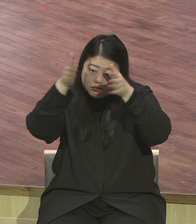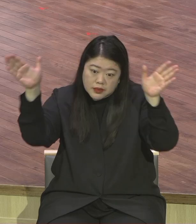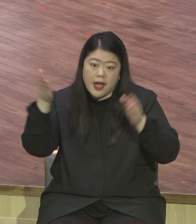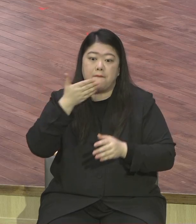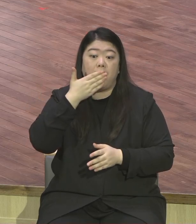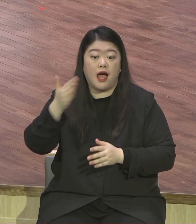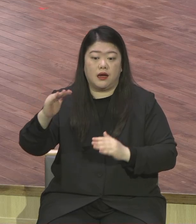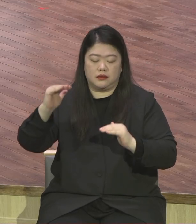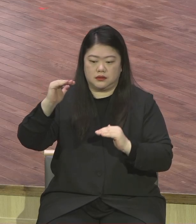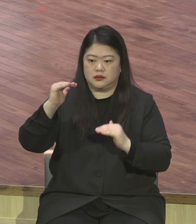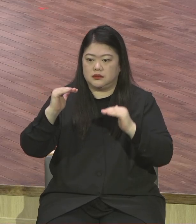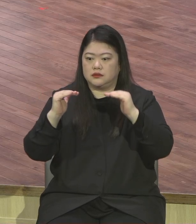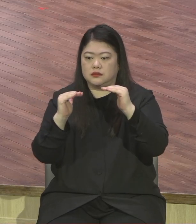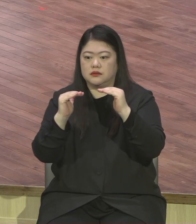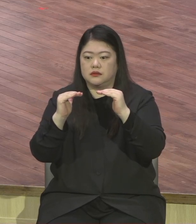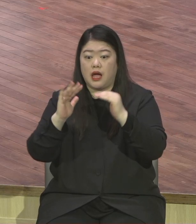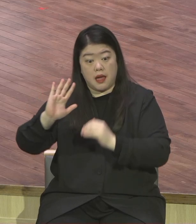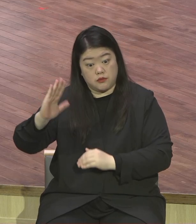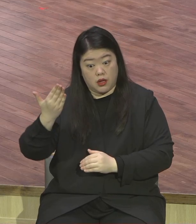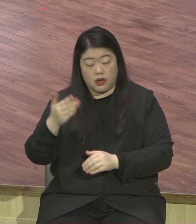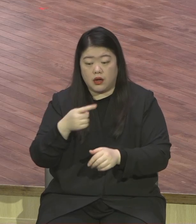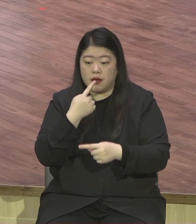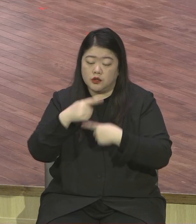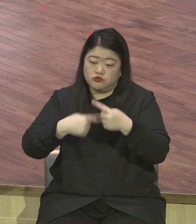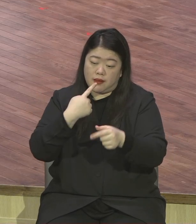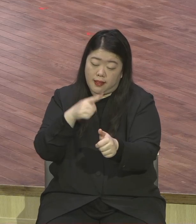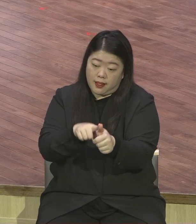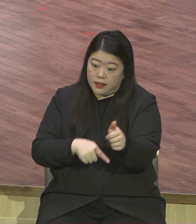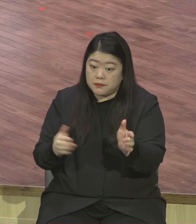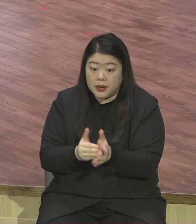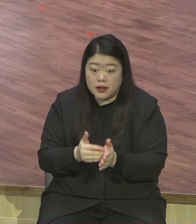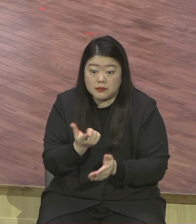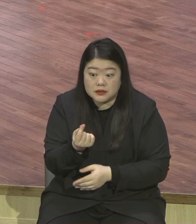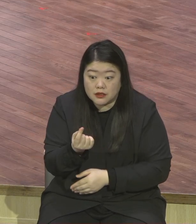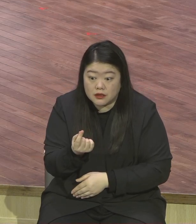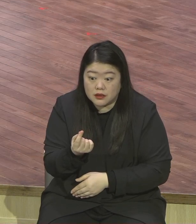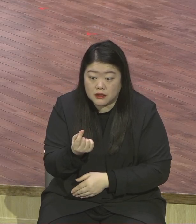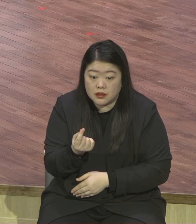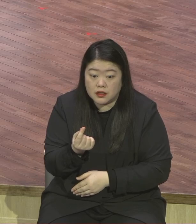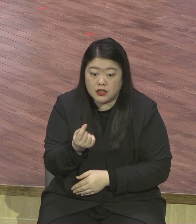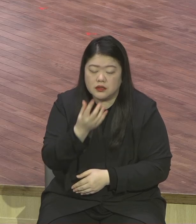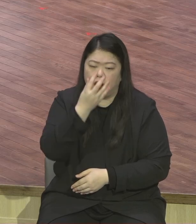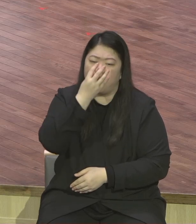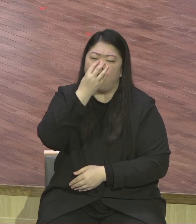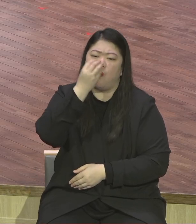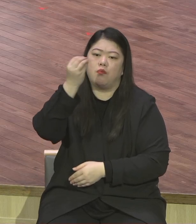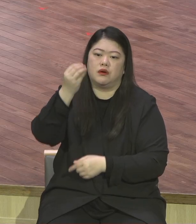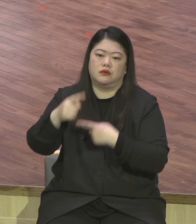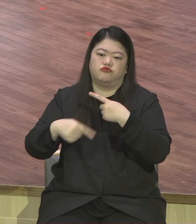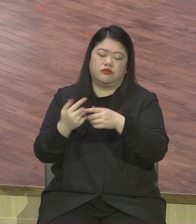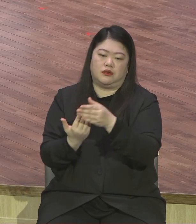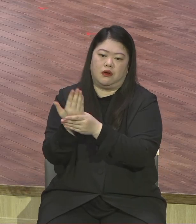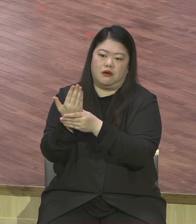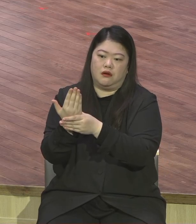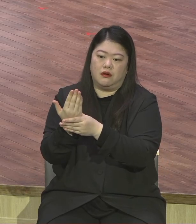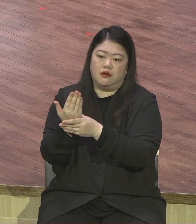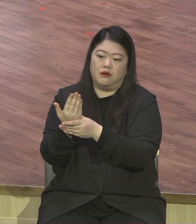교만을 집어넣으세요 크게 된다니까 교만을 집어넣으세요 교만에 비롯된 게